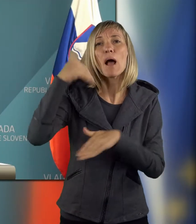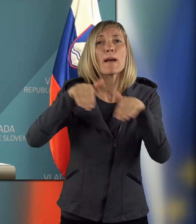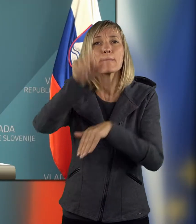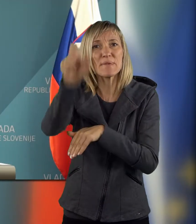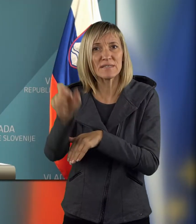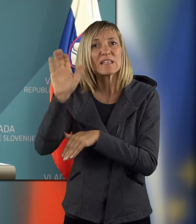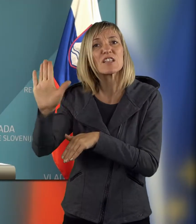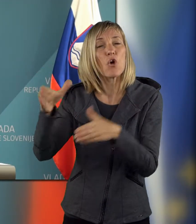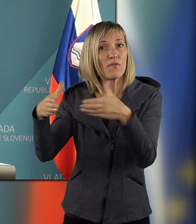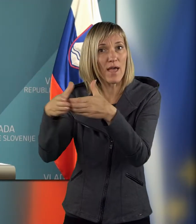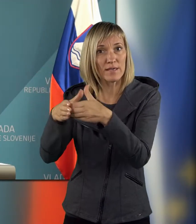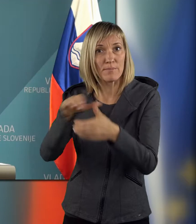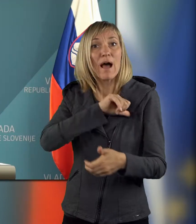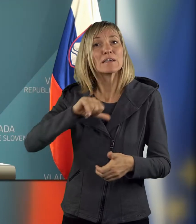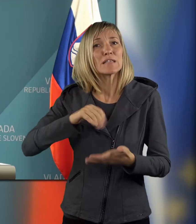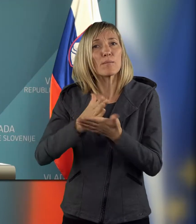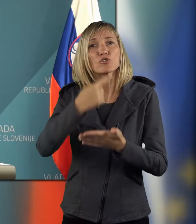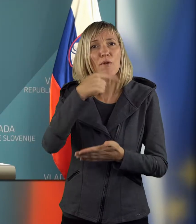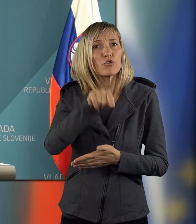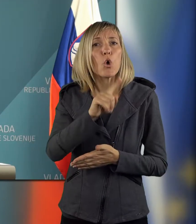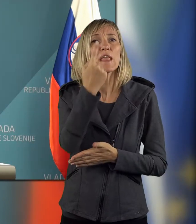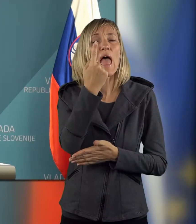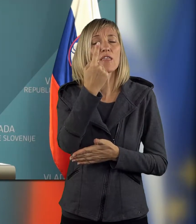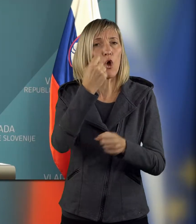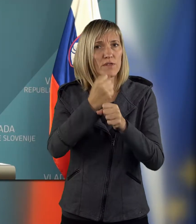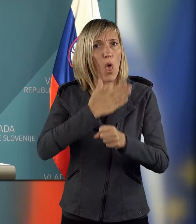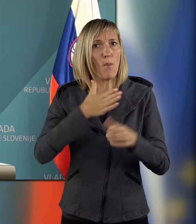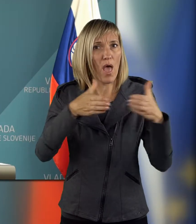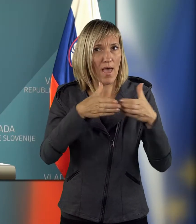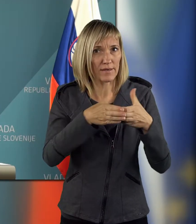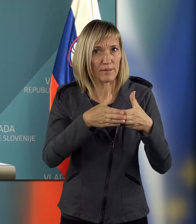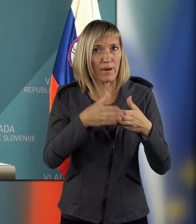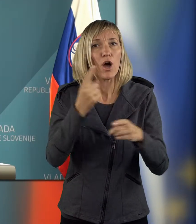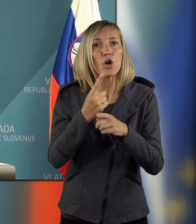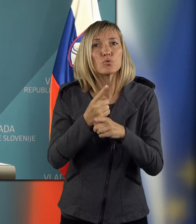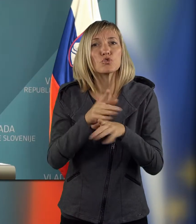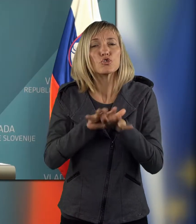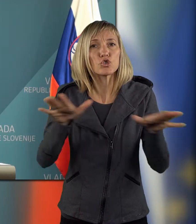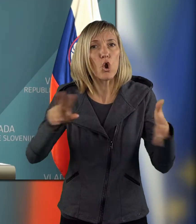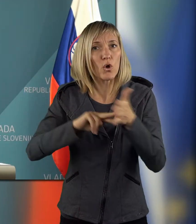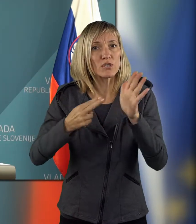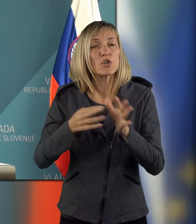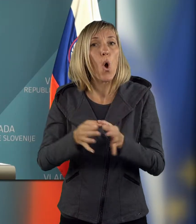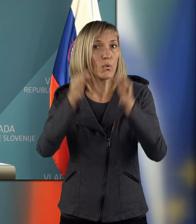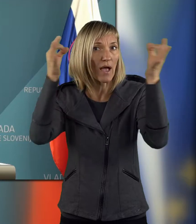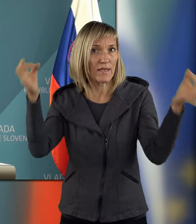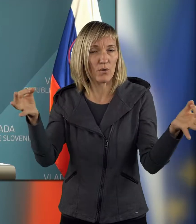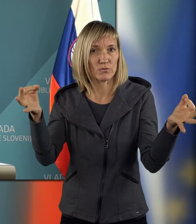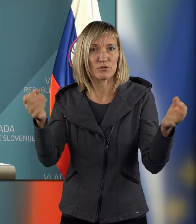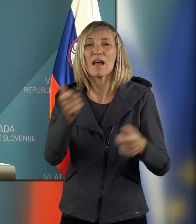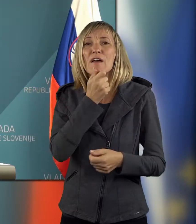ministrem in njihovih ekipam. Sama sem povedala, da to ni bilo delo samo te ekipe, tudi široke strokovne javnosti,